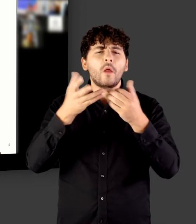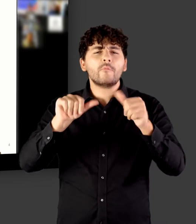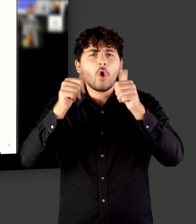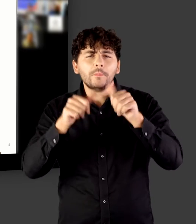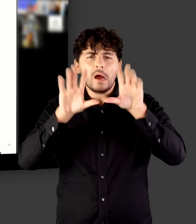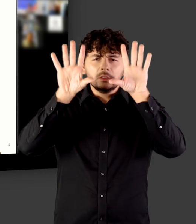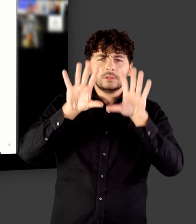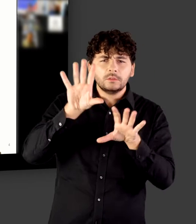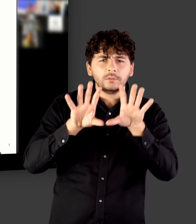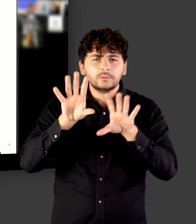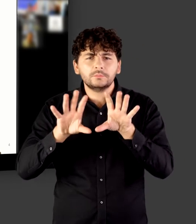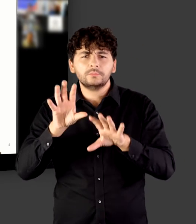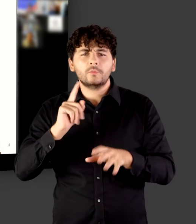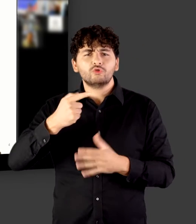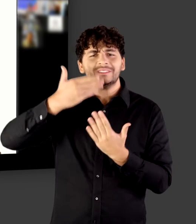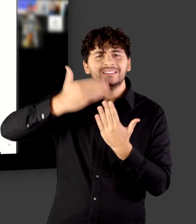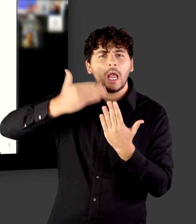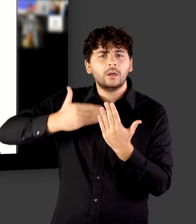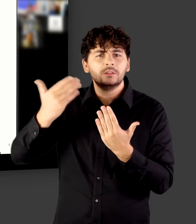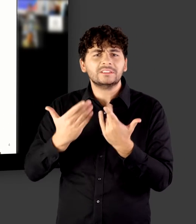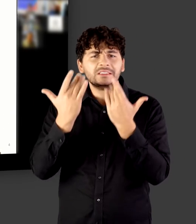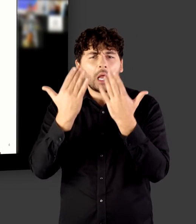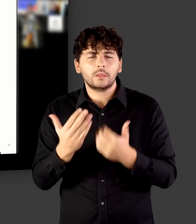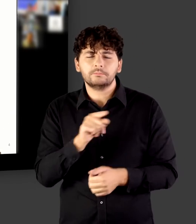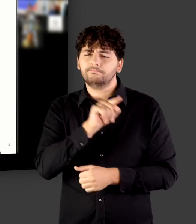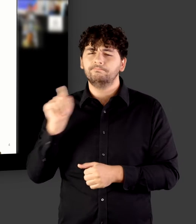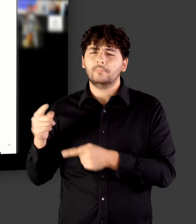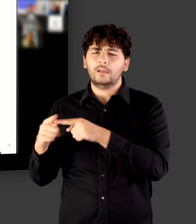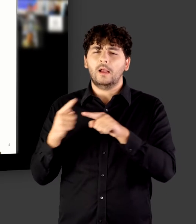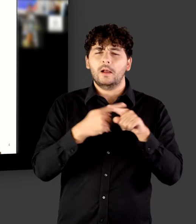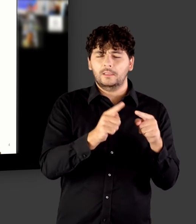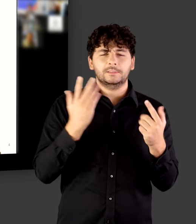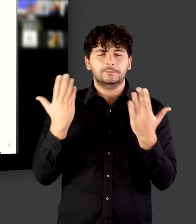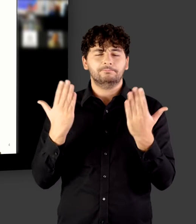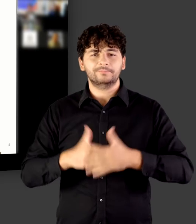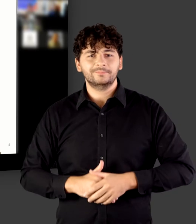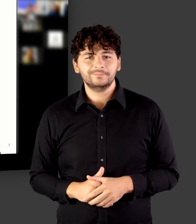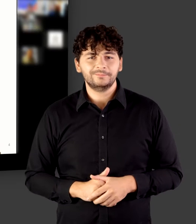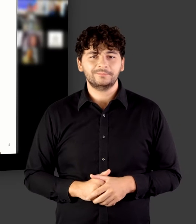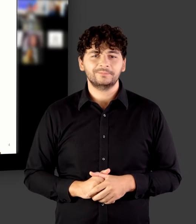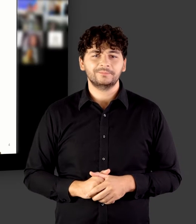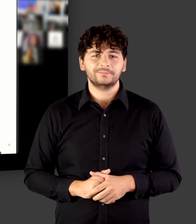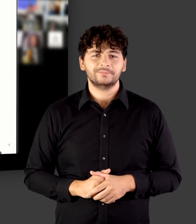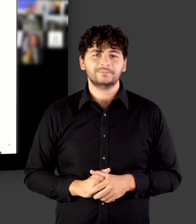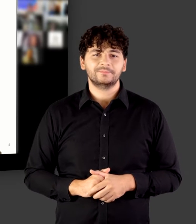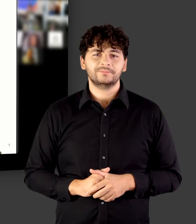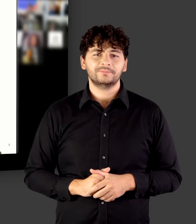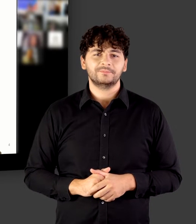das Layout und auch die Paginierung im Vergleich zur Verlagsversion. Hier wird auch dann von der akzeptierten